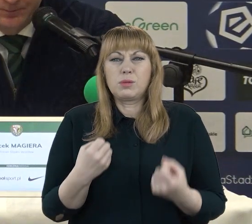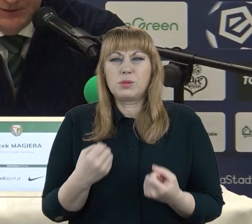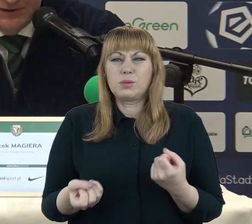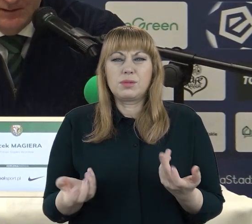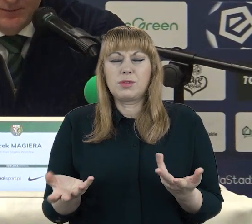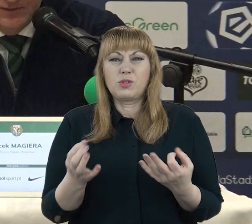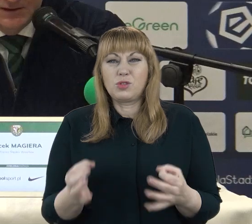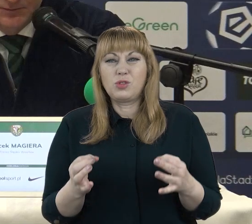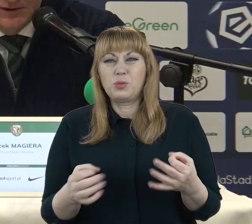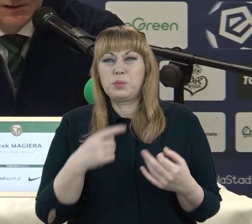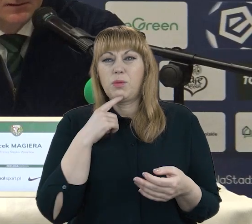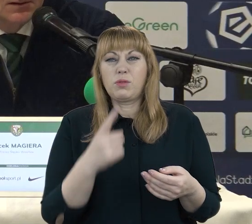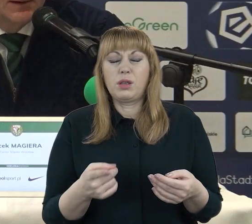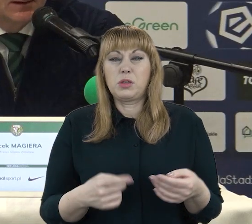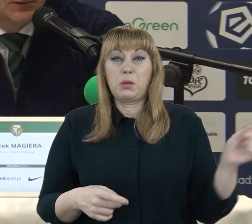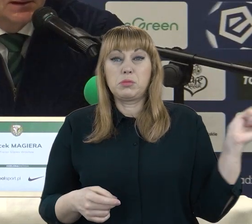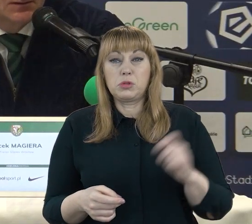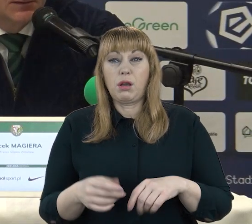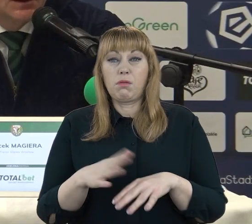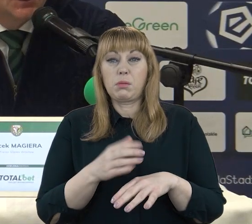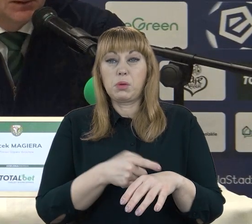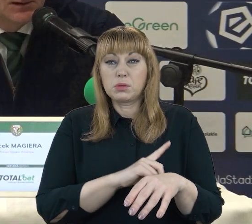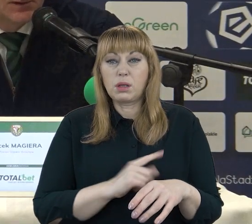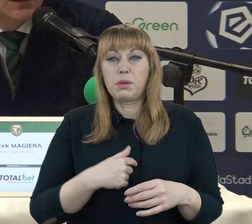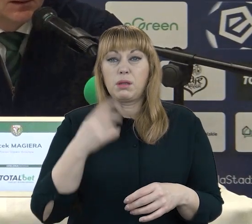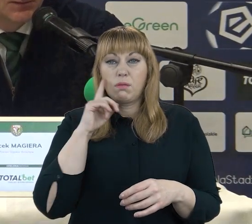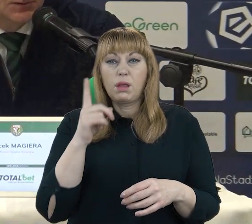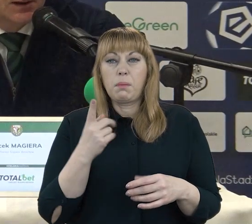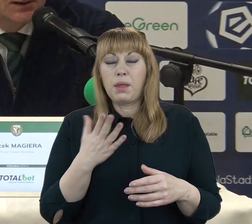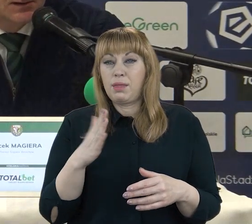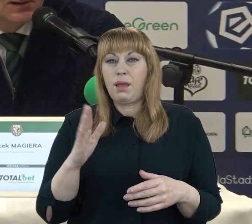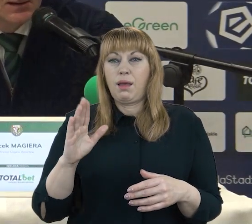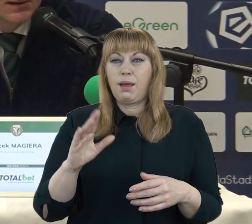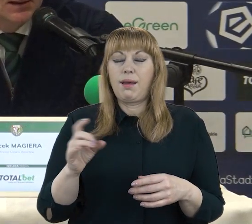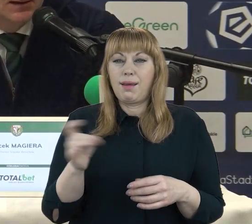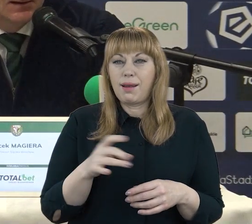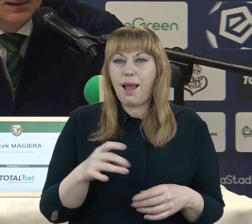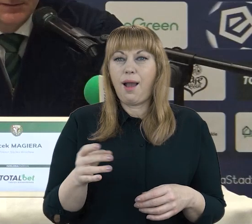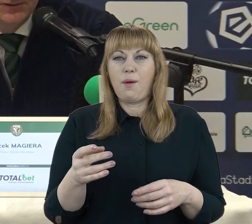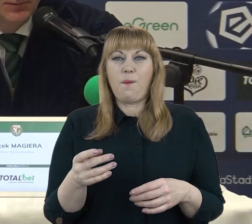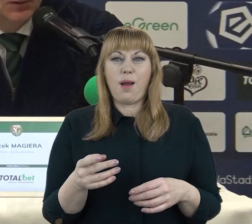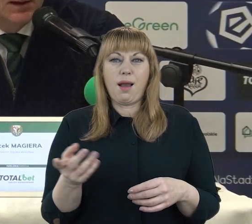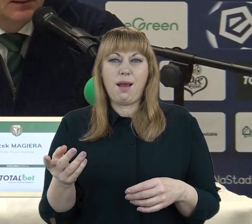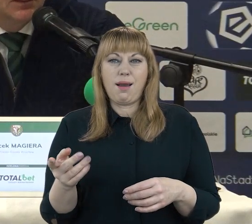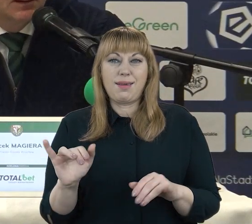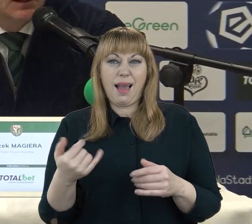dzisiaj powiedzieć, przyjeżdżając do Warty Poznań, która wiedzieliśmy, że będzie w ten sposób grać, stać na swoim polu karnym i